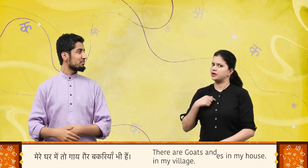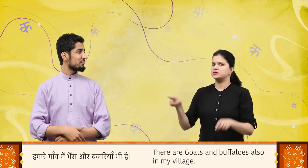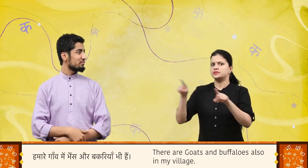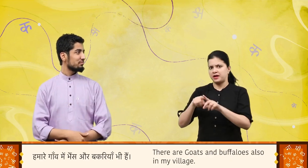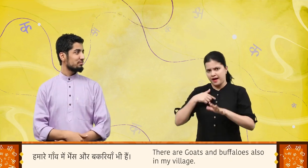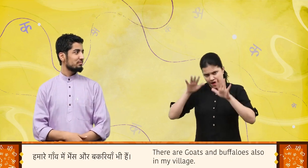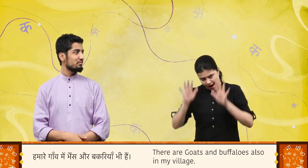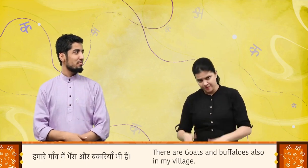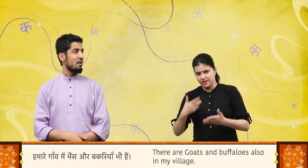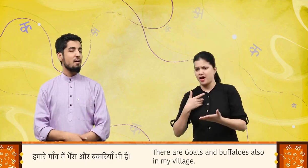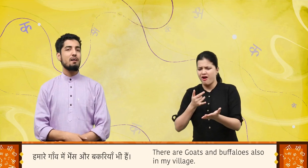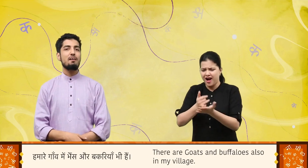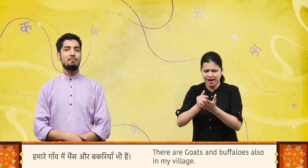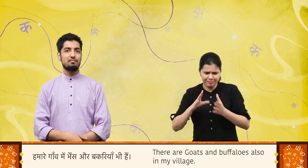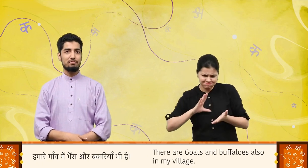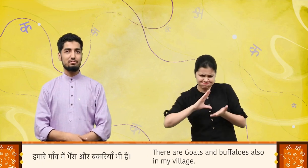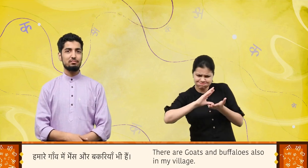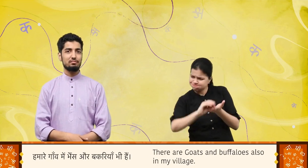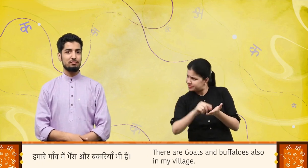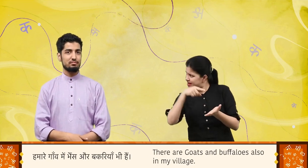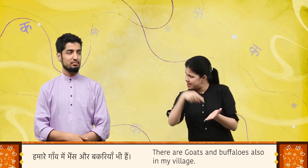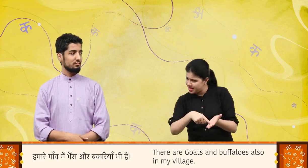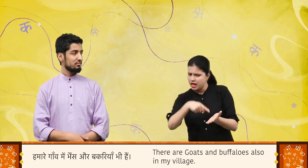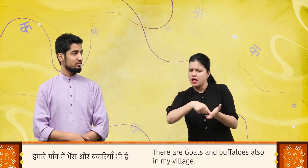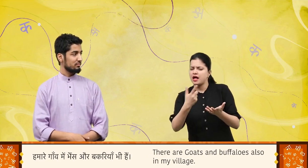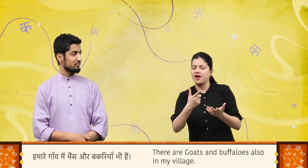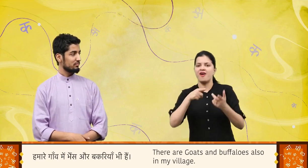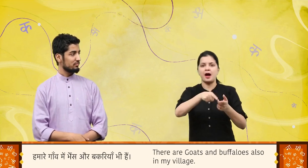हमारे गाओं में भैस और बकरिया भी हैं